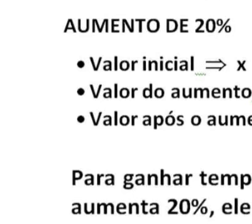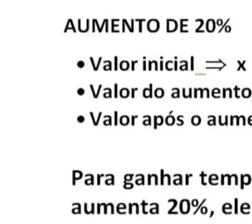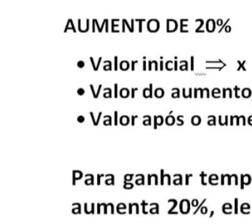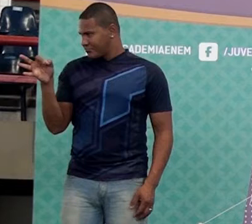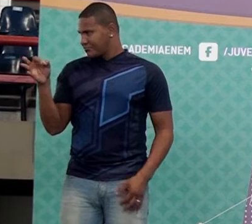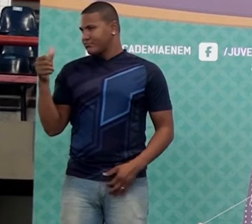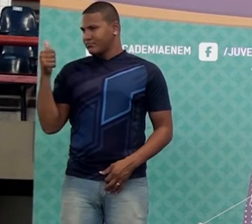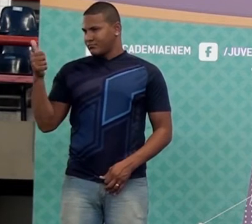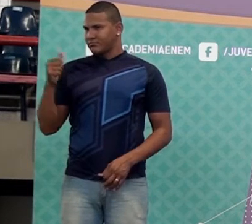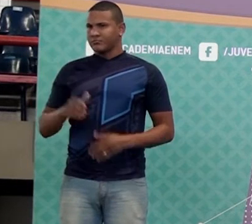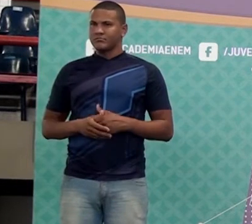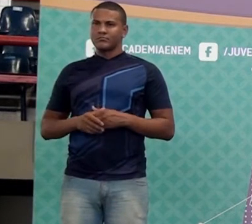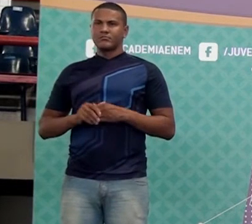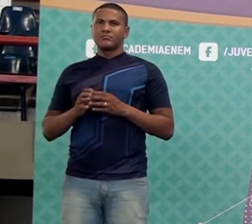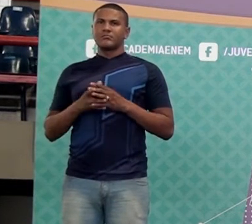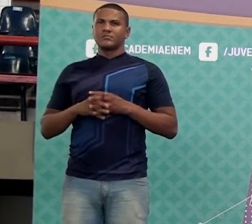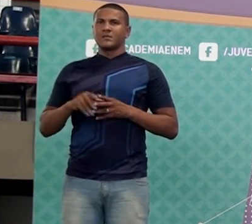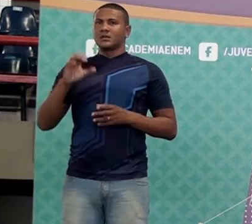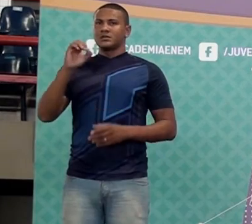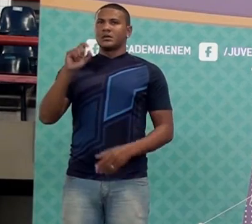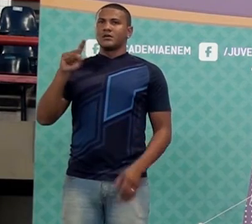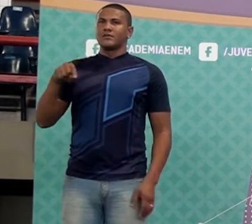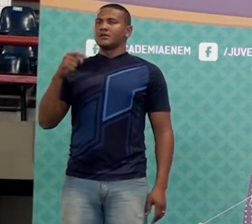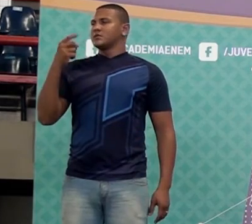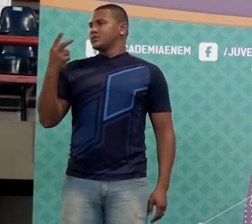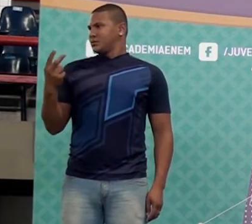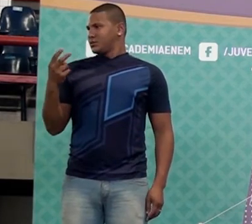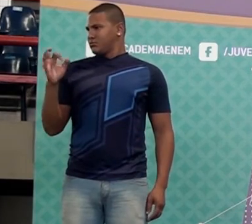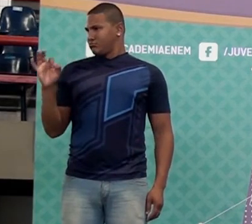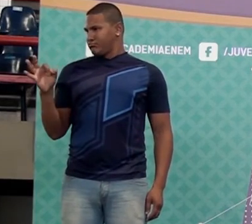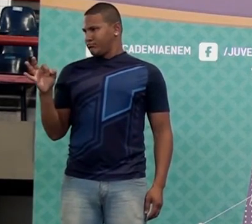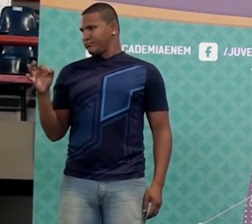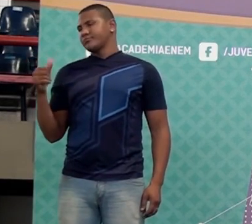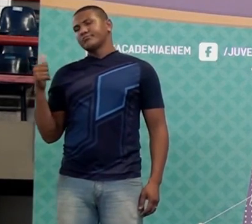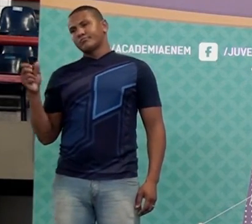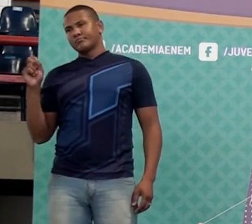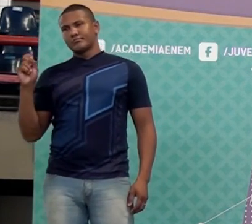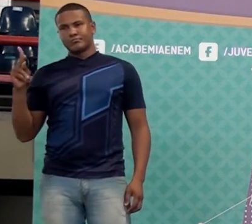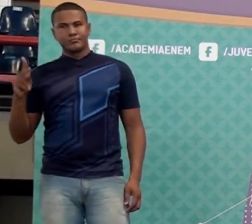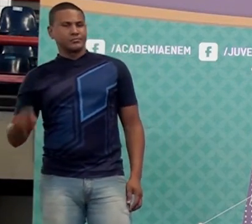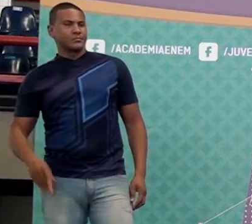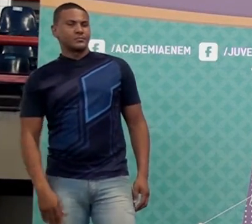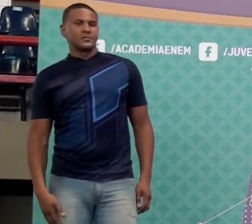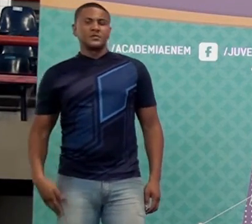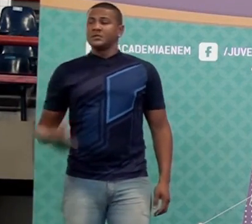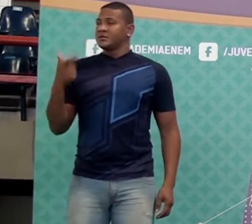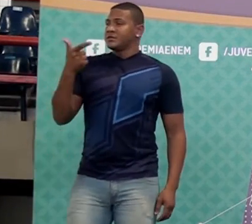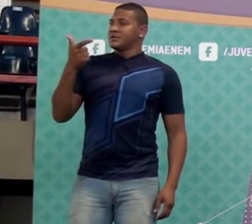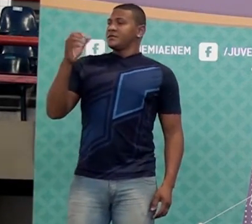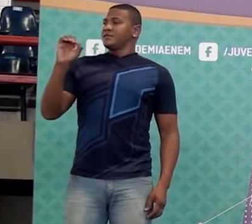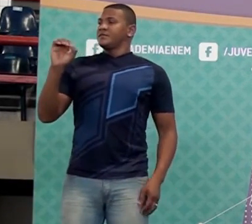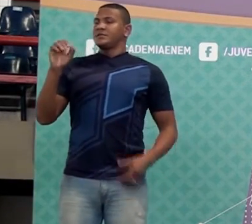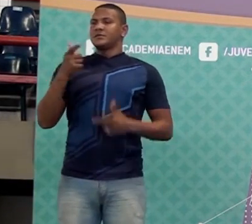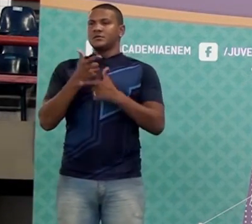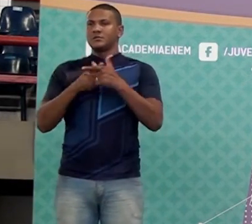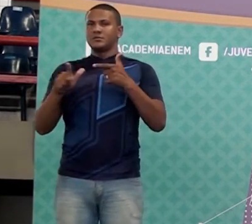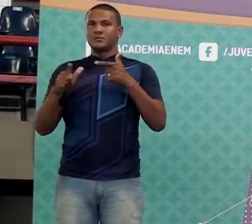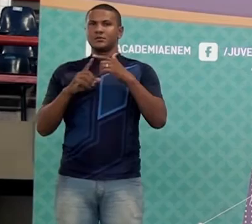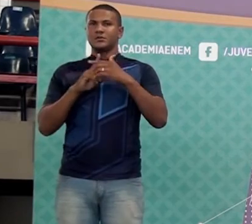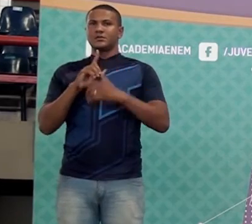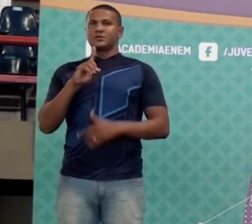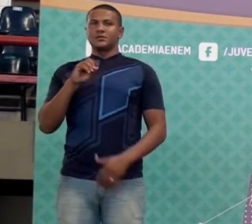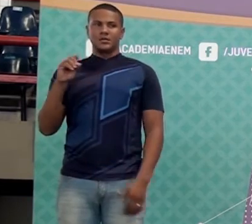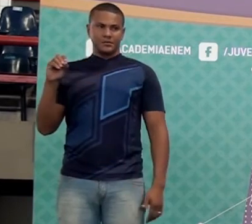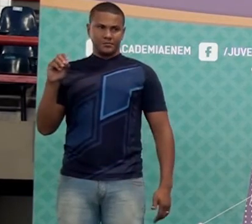Vinte por cento é quanto? Zero vírgula dois. Tá legal? É vinte dividido por cem. Então ó,